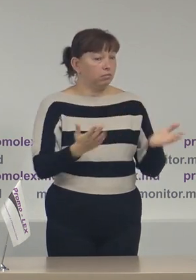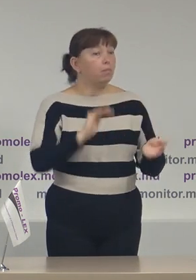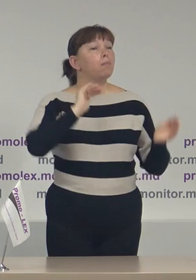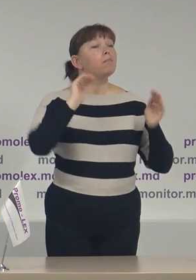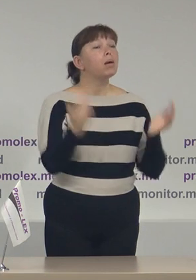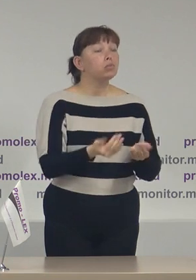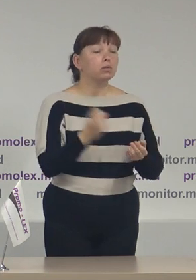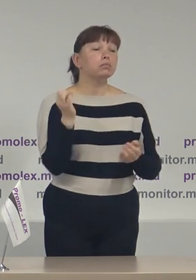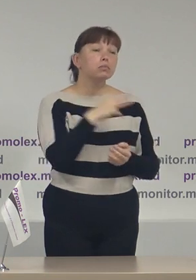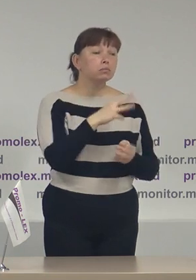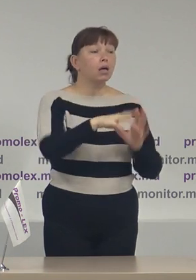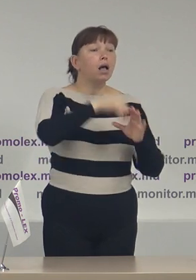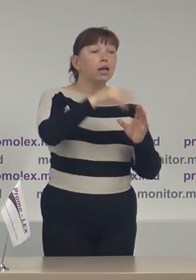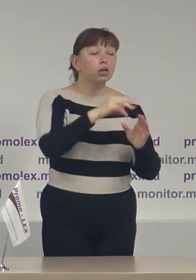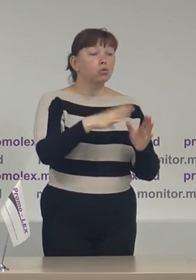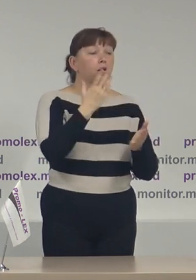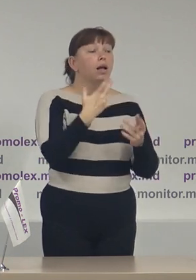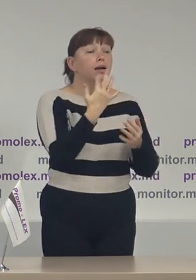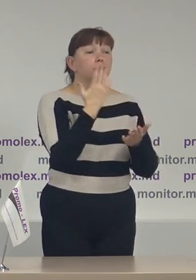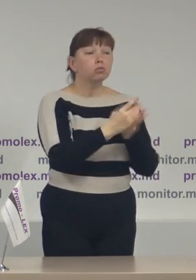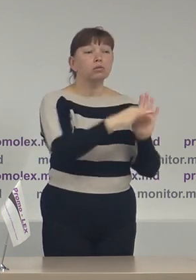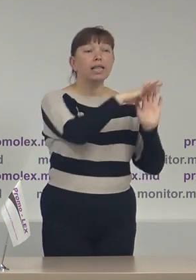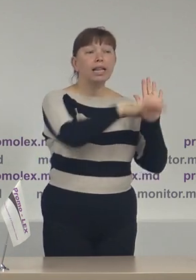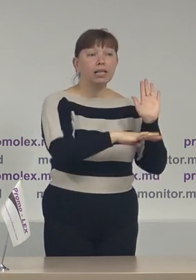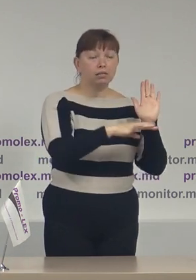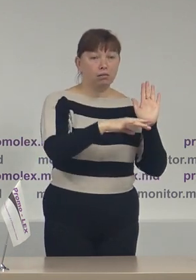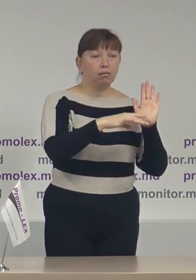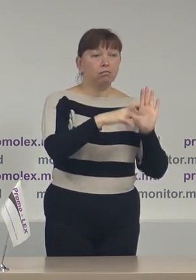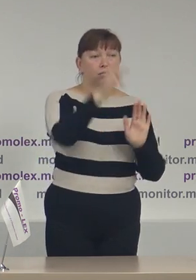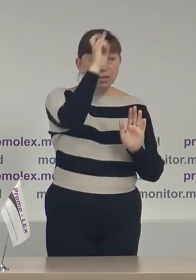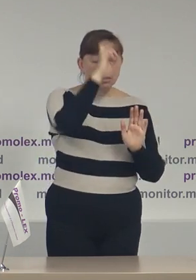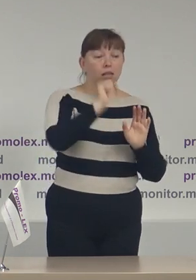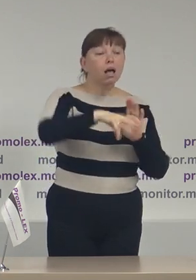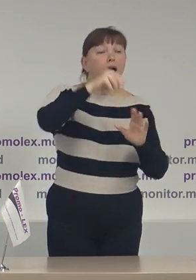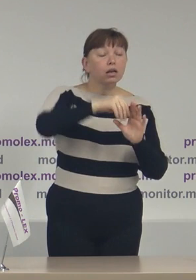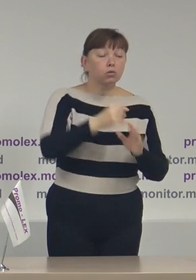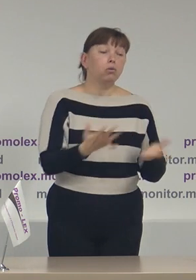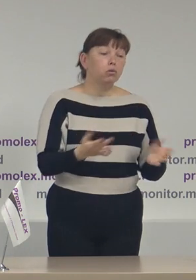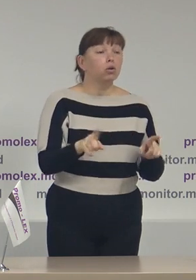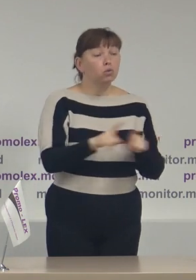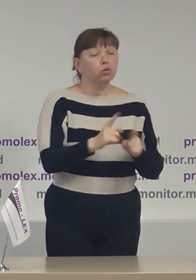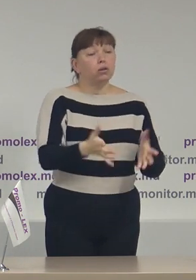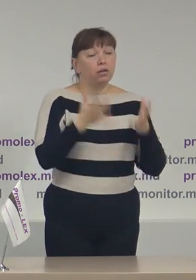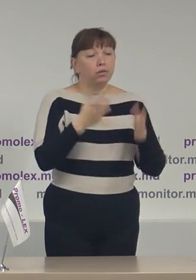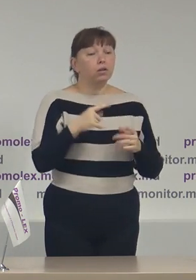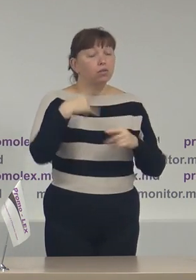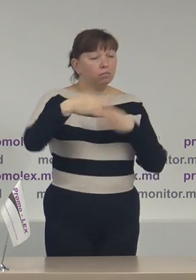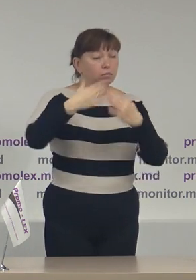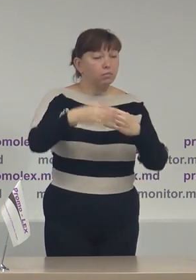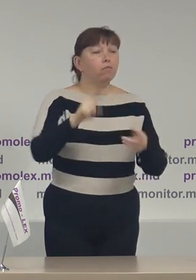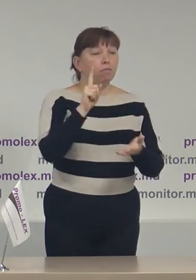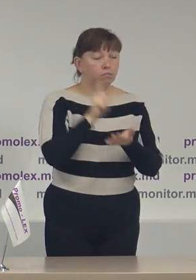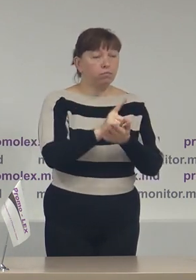puține decât numărul de alegători incluși în registru de stat alegătorilor totuși evident ulterior vom face și o